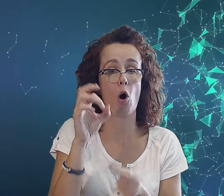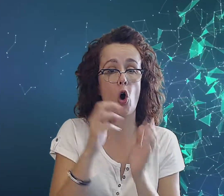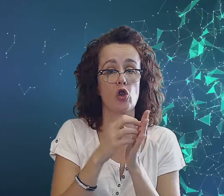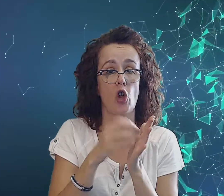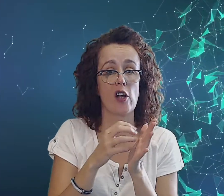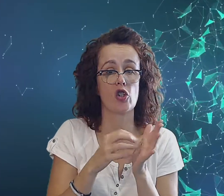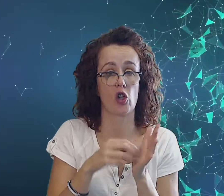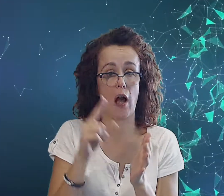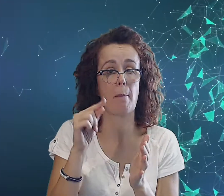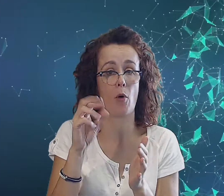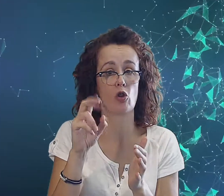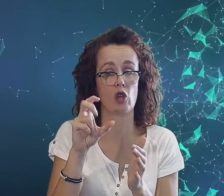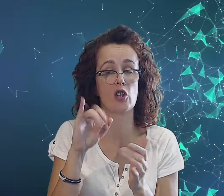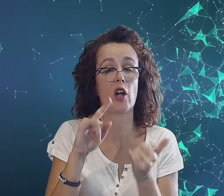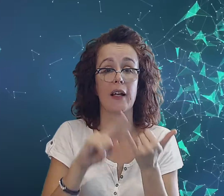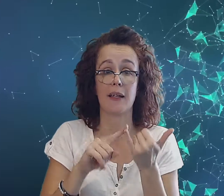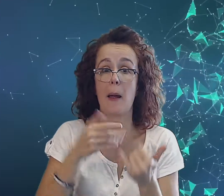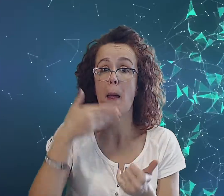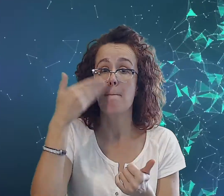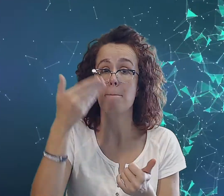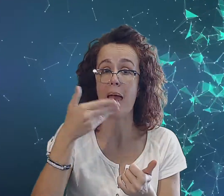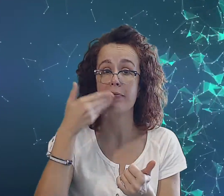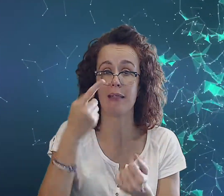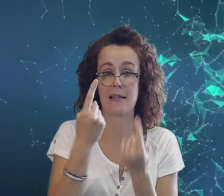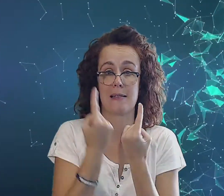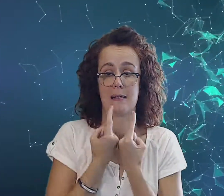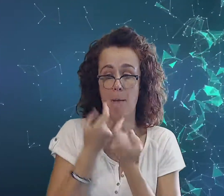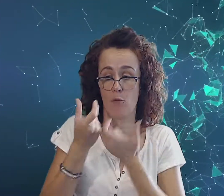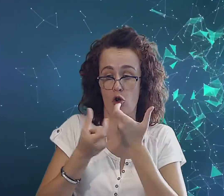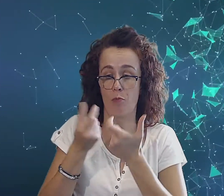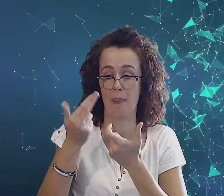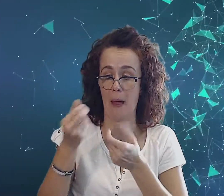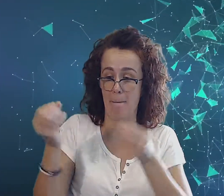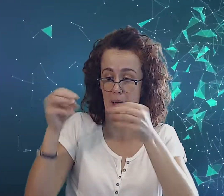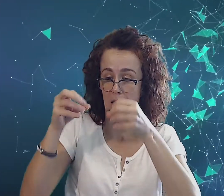porzeczka. Porzeczki i mięta. Sam robi na paru.